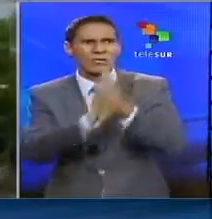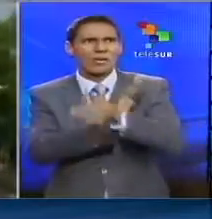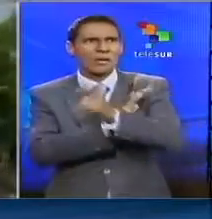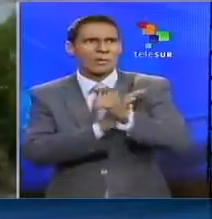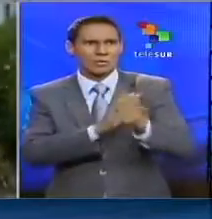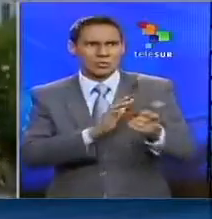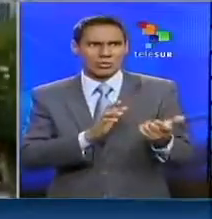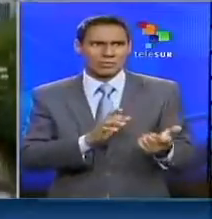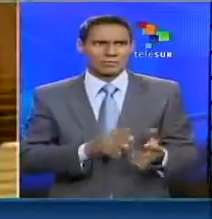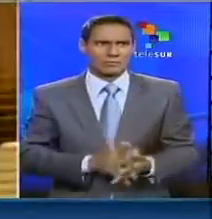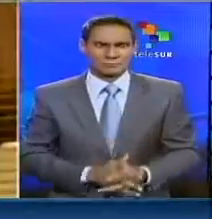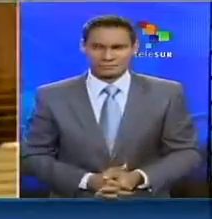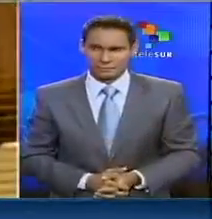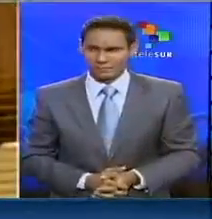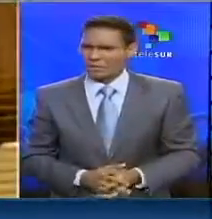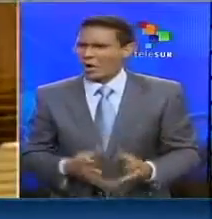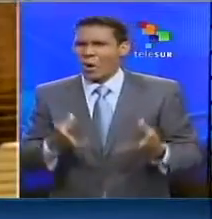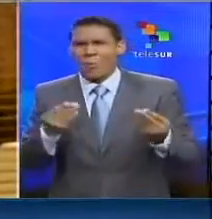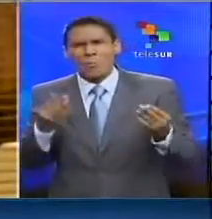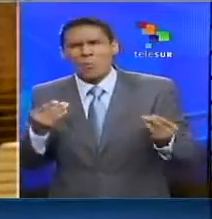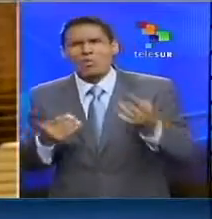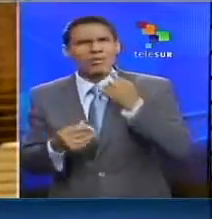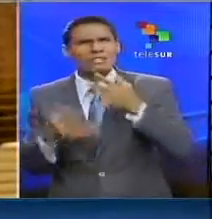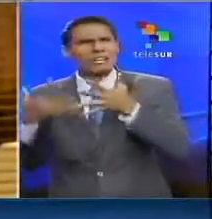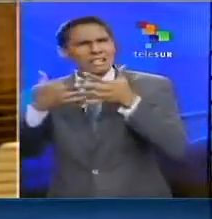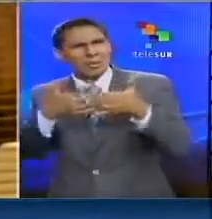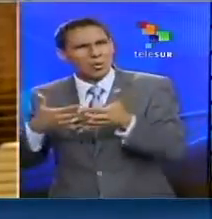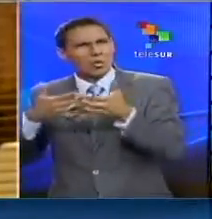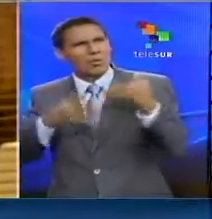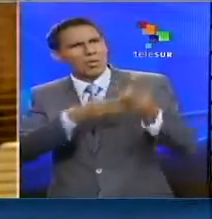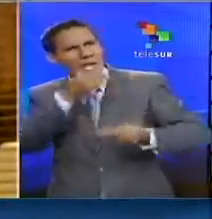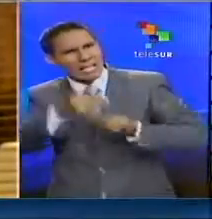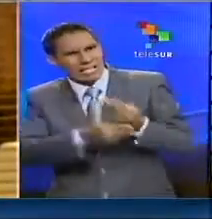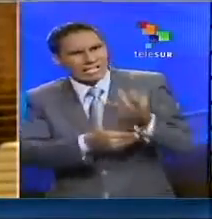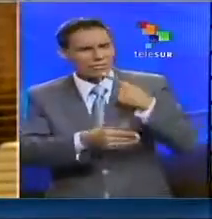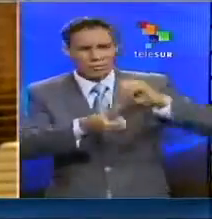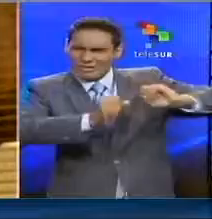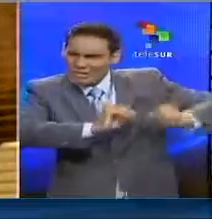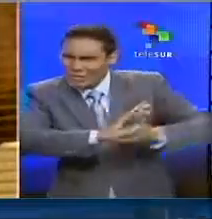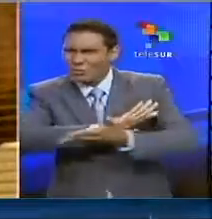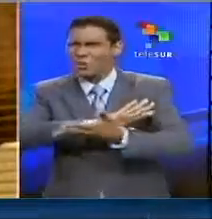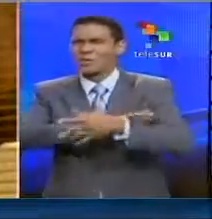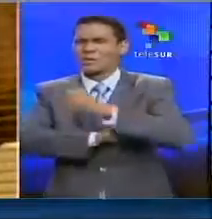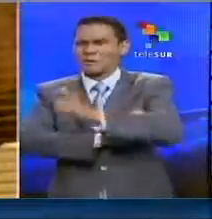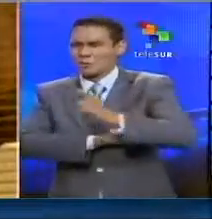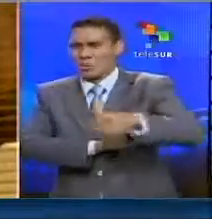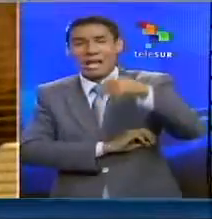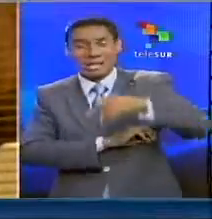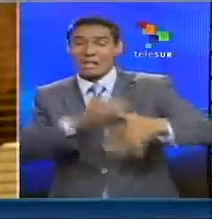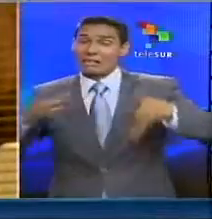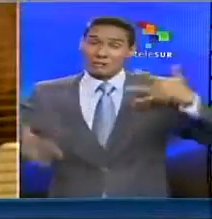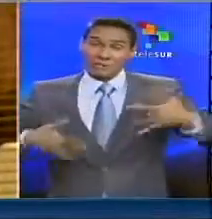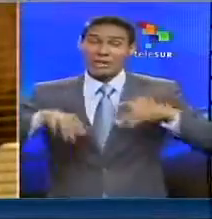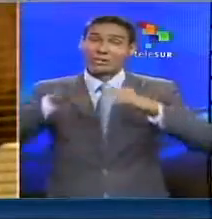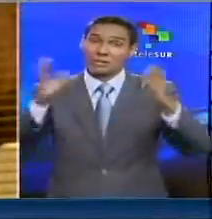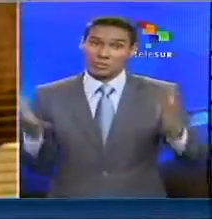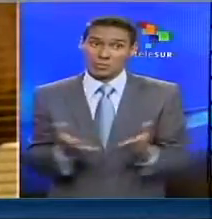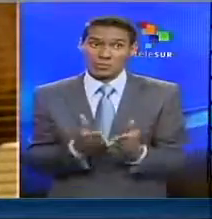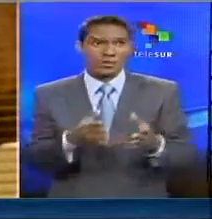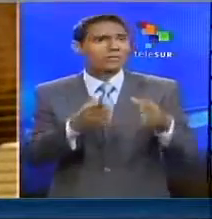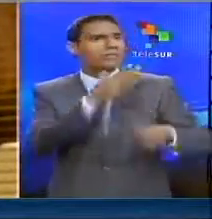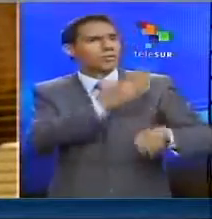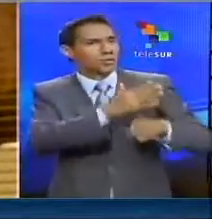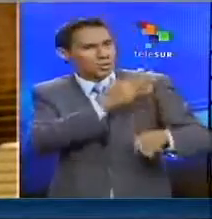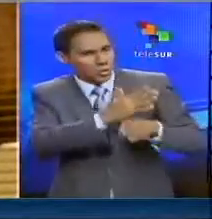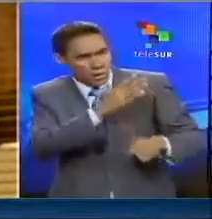ciudadanos de ese país. Hay mucho más de lo que Estados Unidos está haciendo para destruir la intimidad de las personas en los Estados Unidos y alrededor del mundo, que